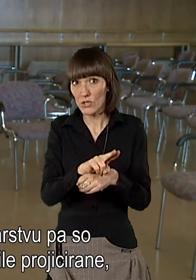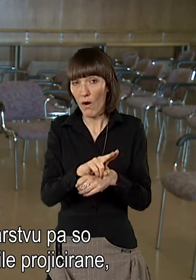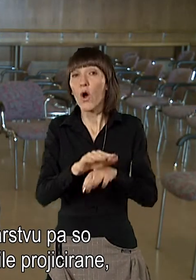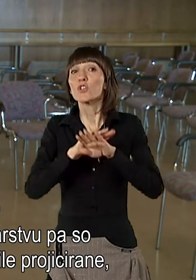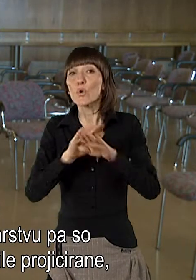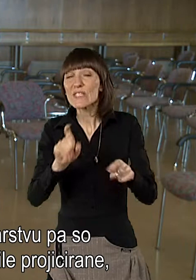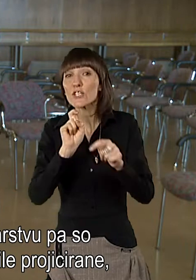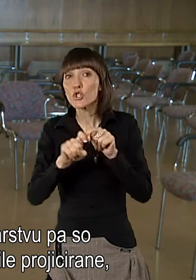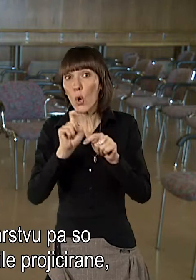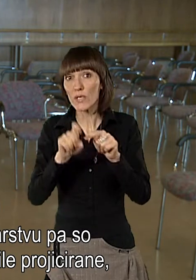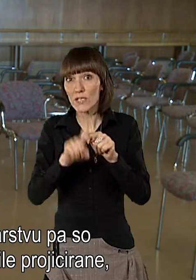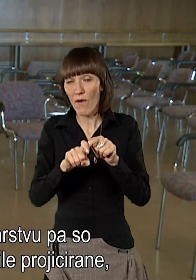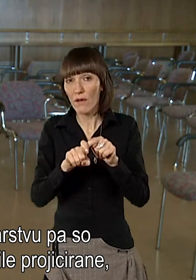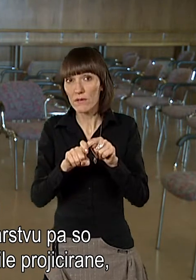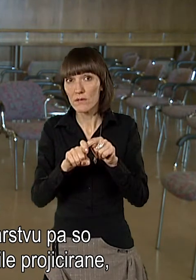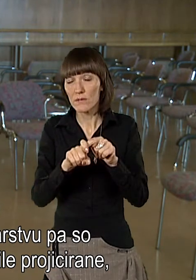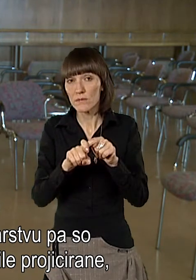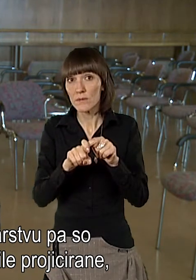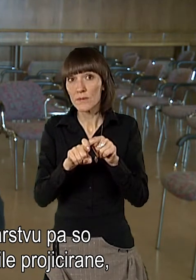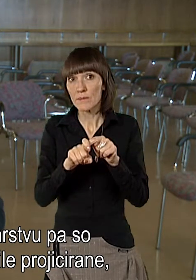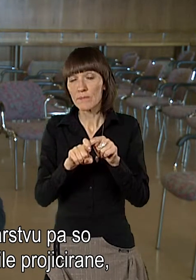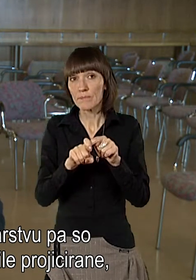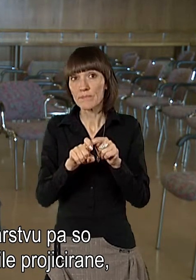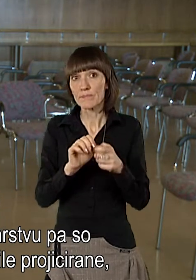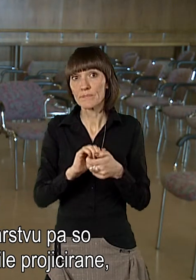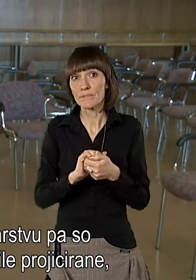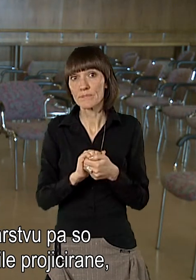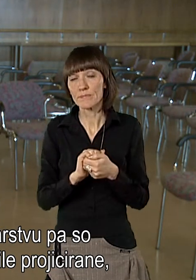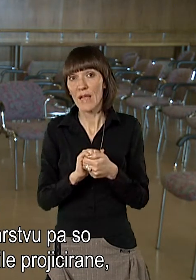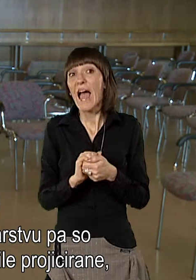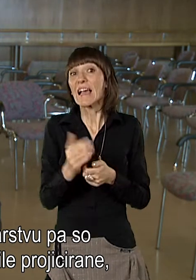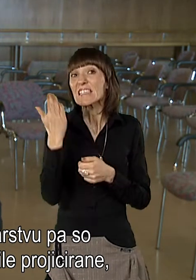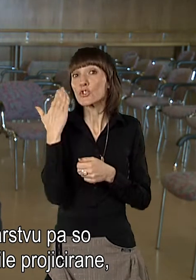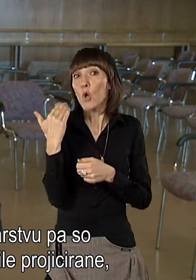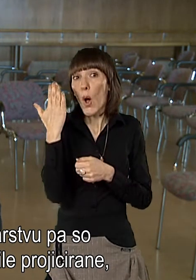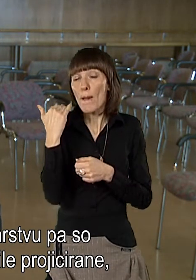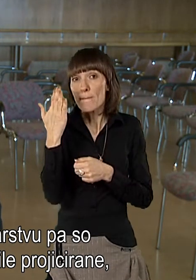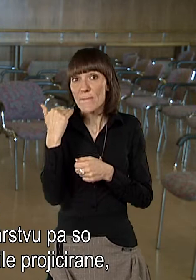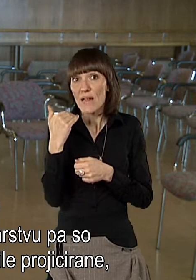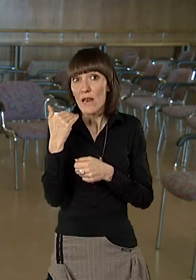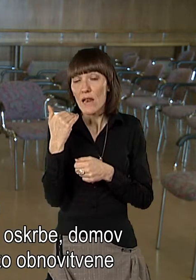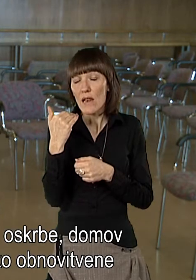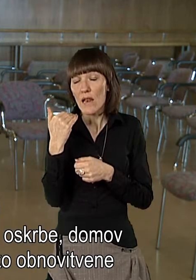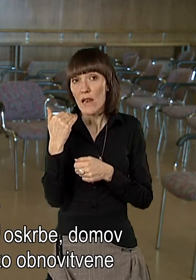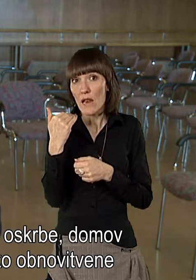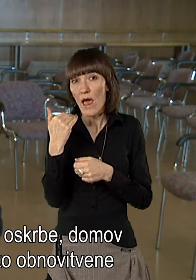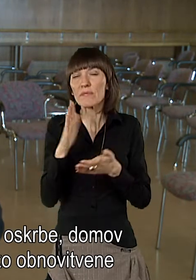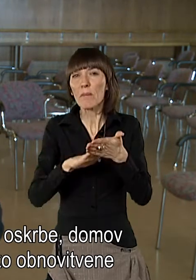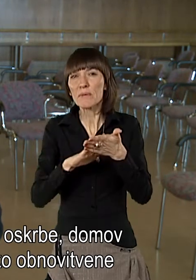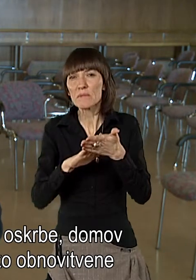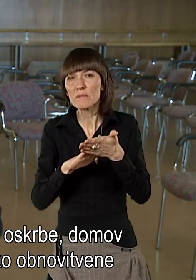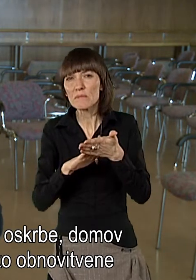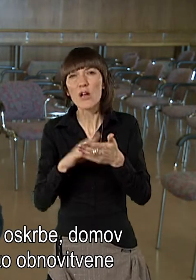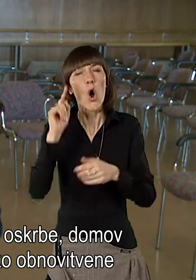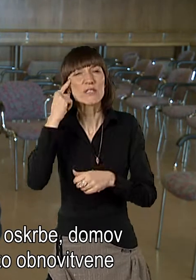pa so se vse storitve, ki so nekako bile projecirane s tem zniženjem preko